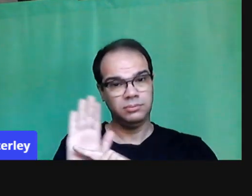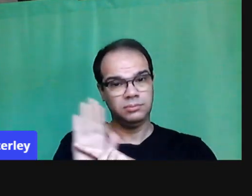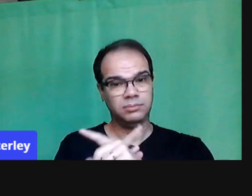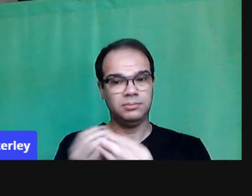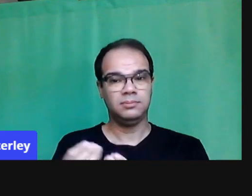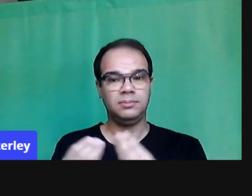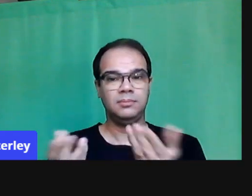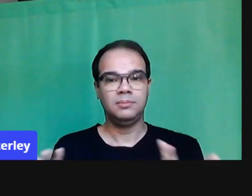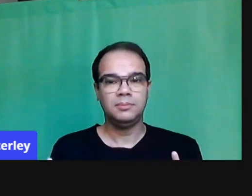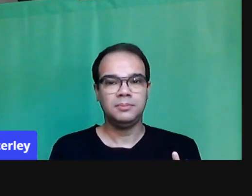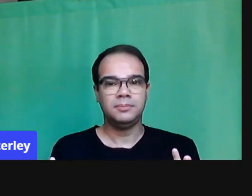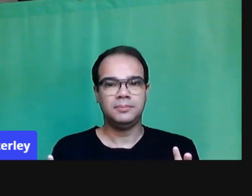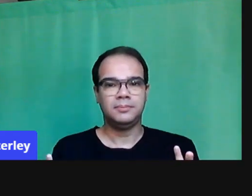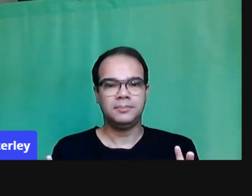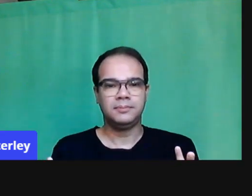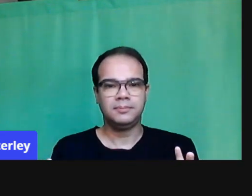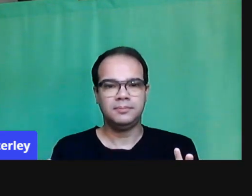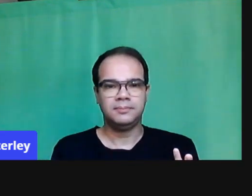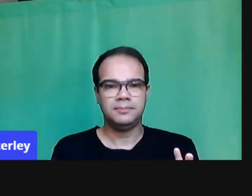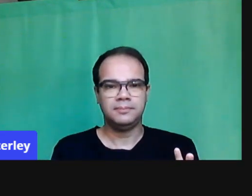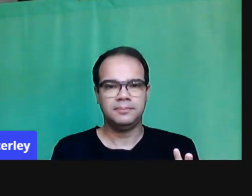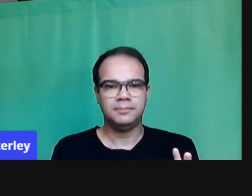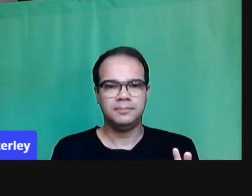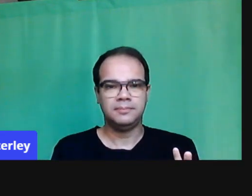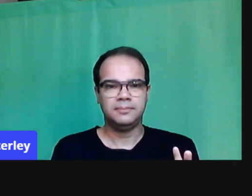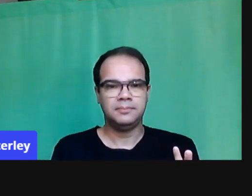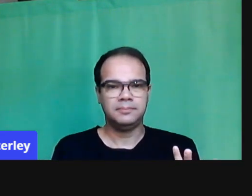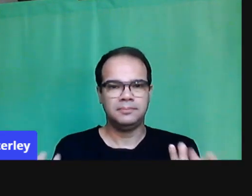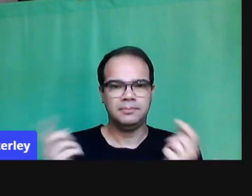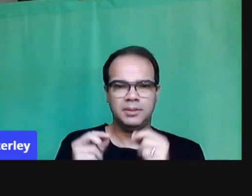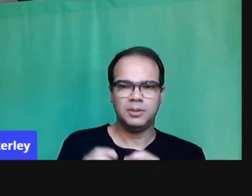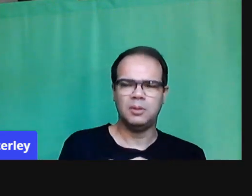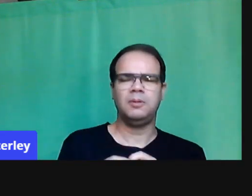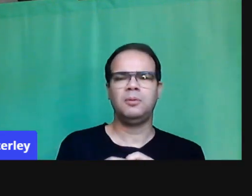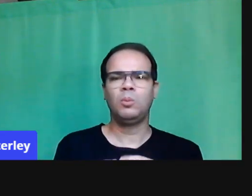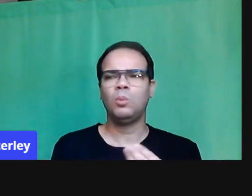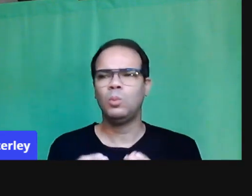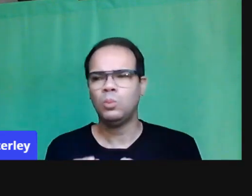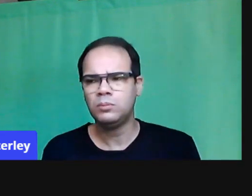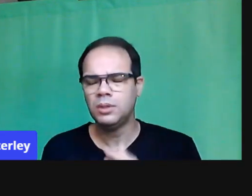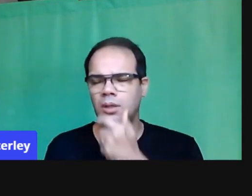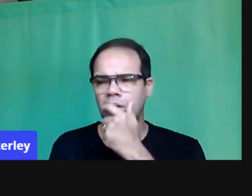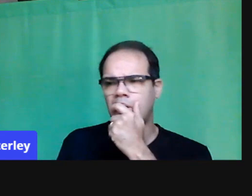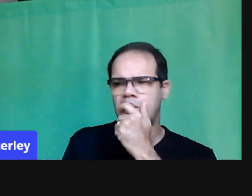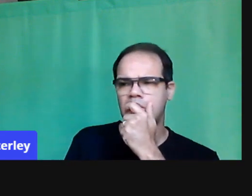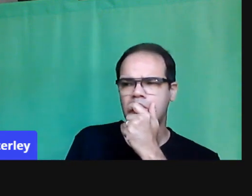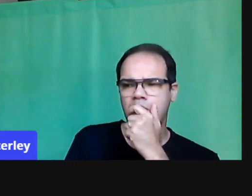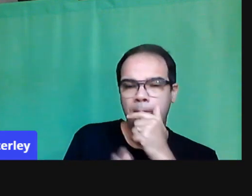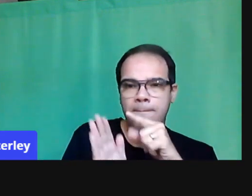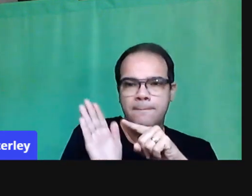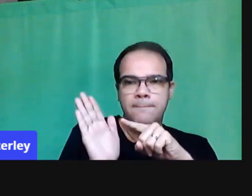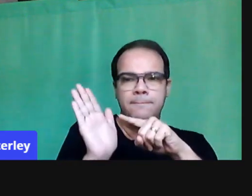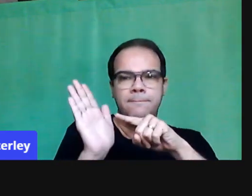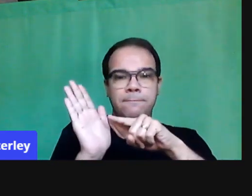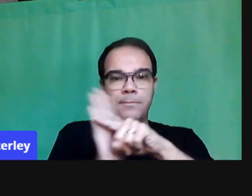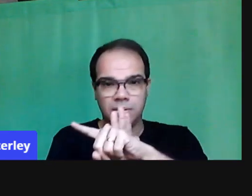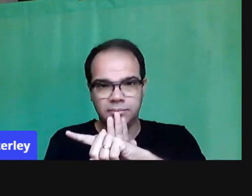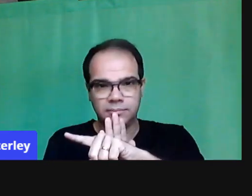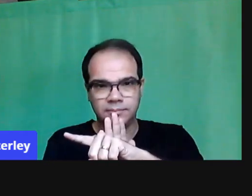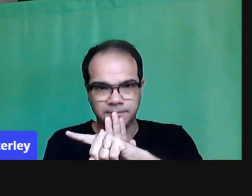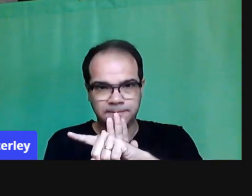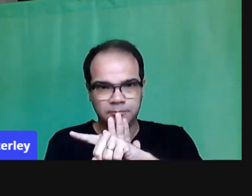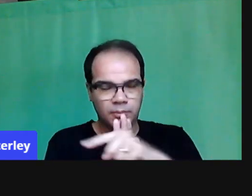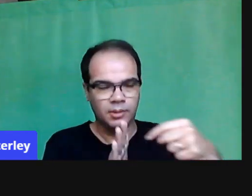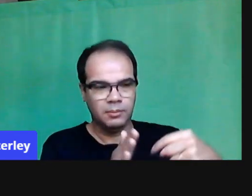Que somente olhando a gente não consegue. Eu tenho que provocar situações de comunicação com esse meu aluno, né?